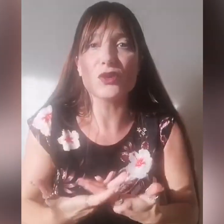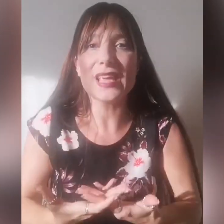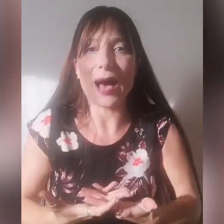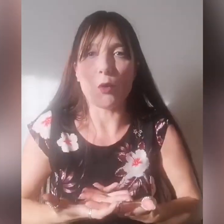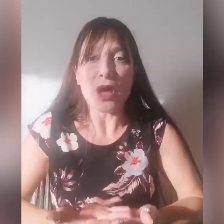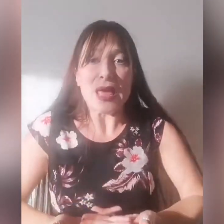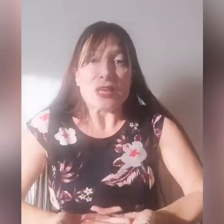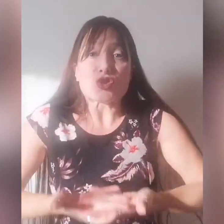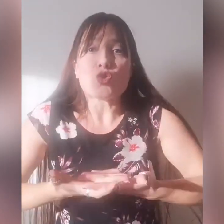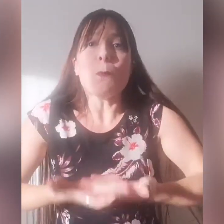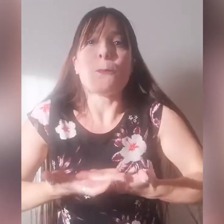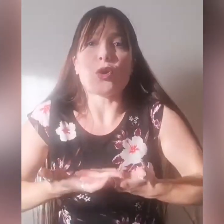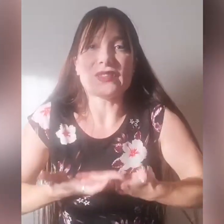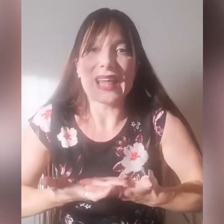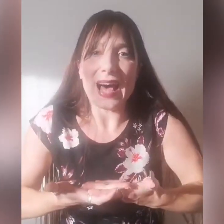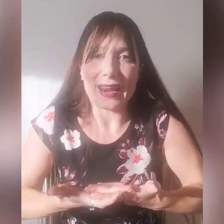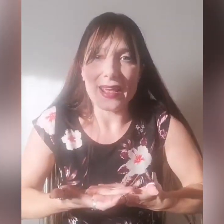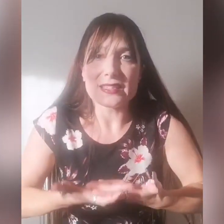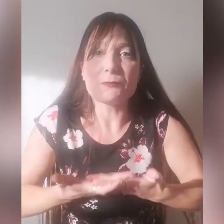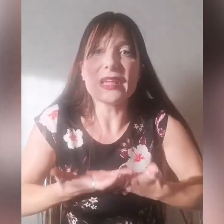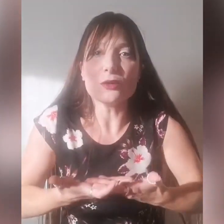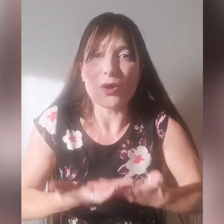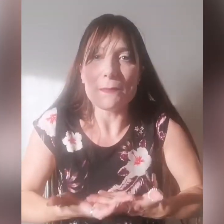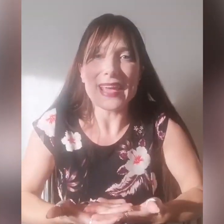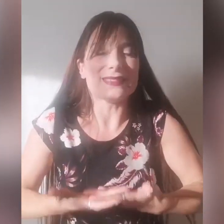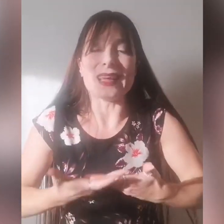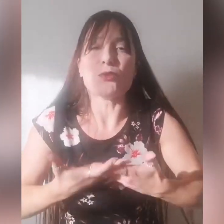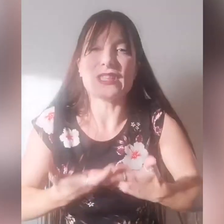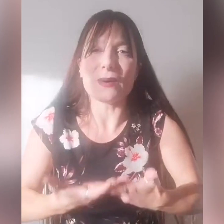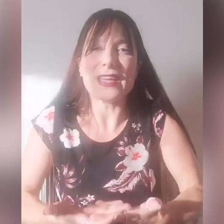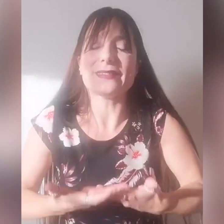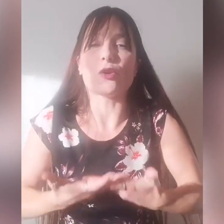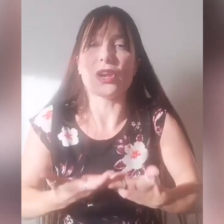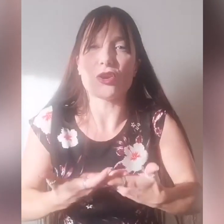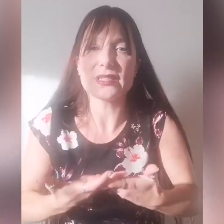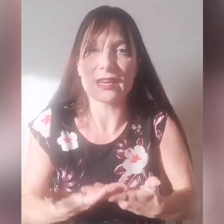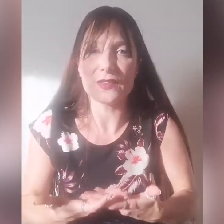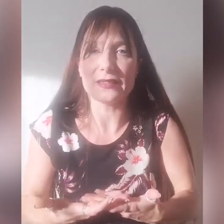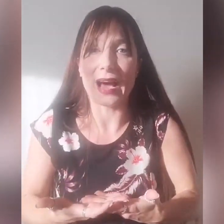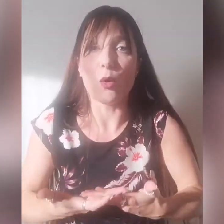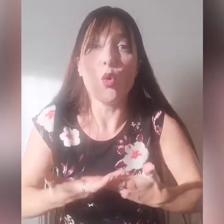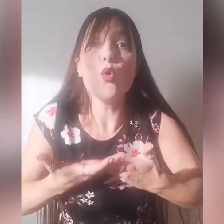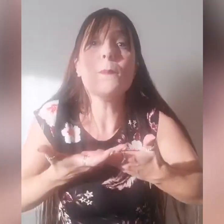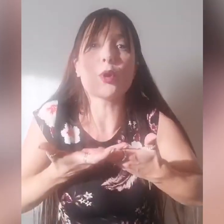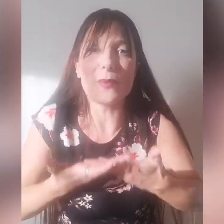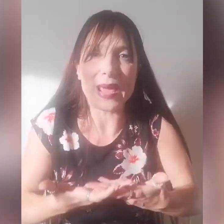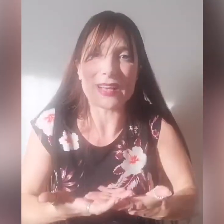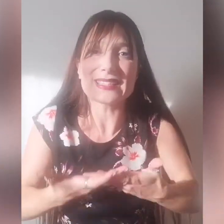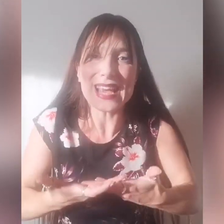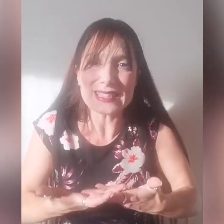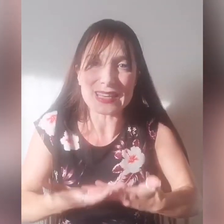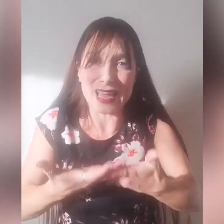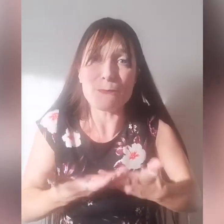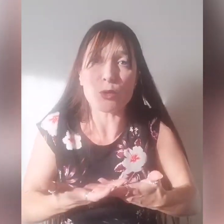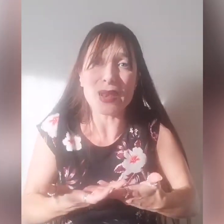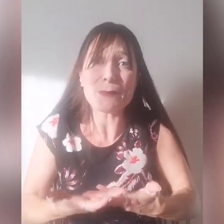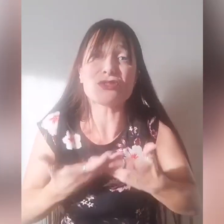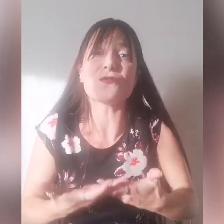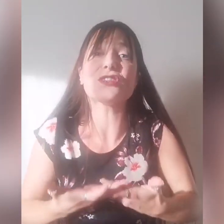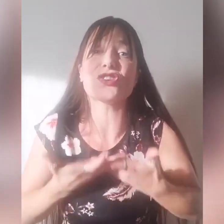vogliamo supportare spiritualmente, emotivamente con la nostra vita, un problema, senza che il problema ci faccia